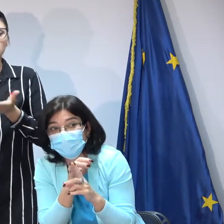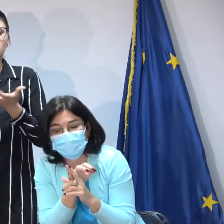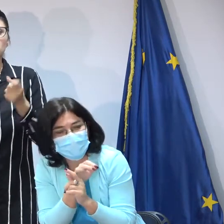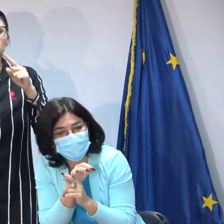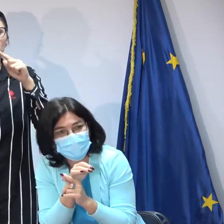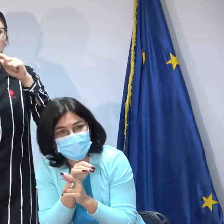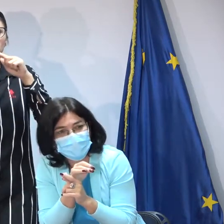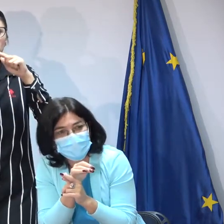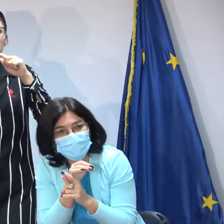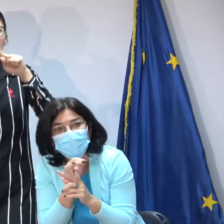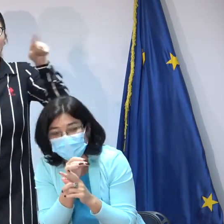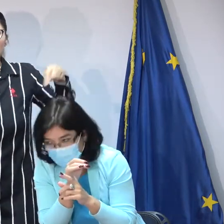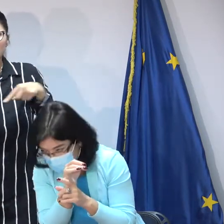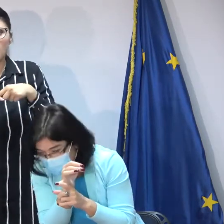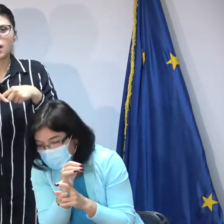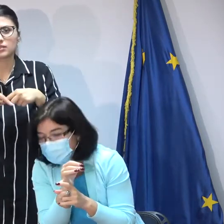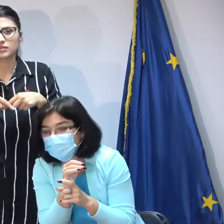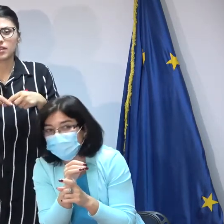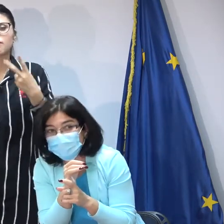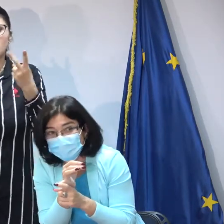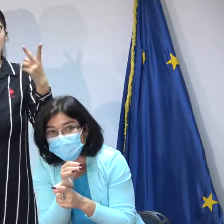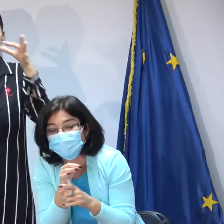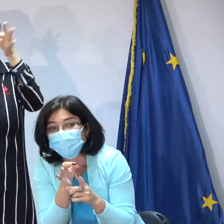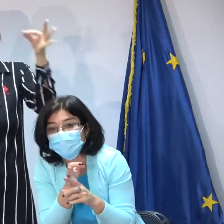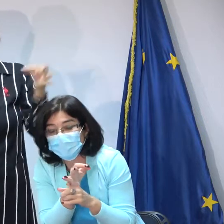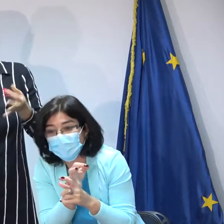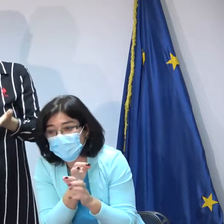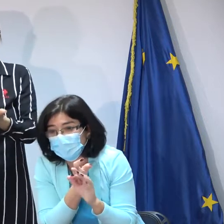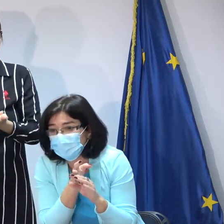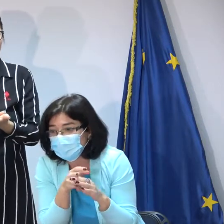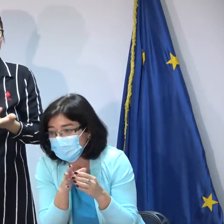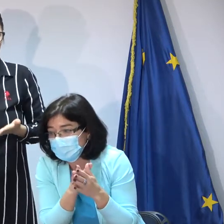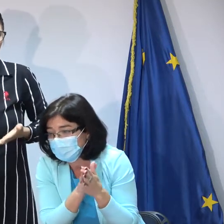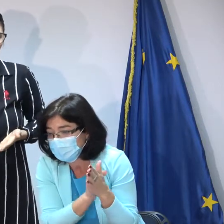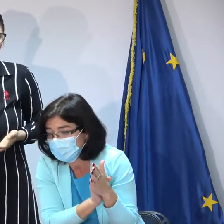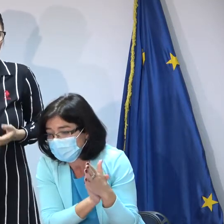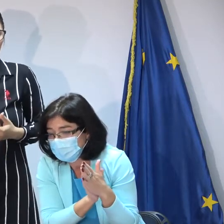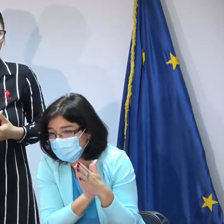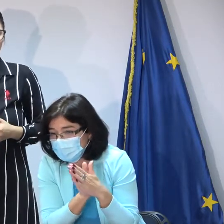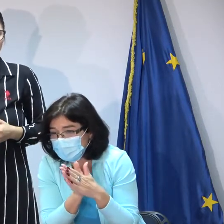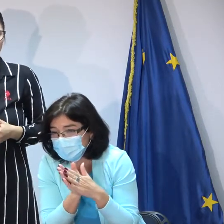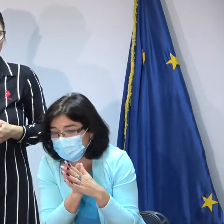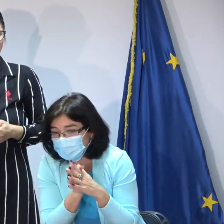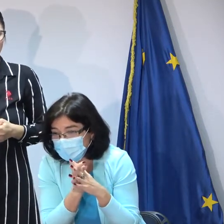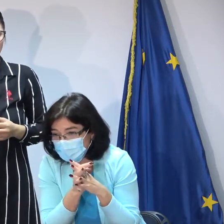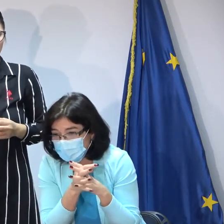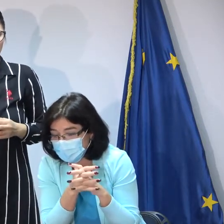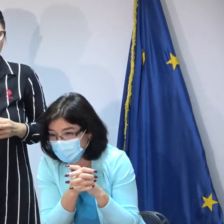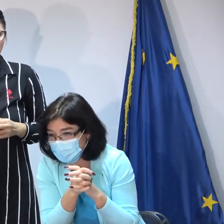Certificatul extins de la doi la atestatului. La valabilitatea atestatului, da. Și sunt